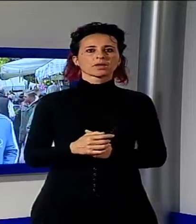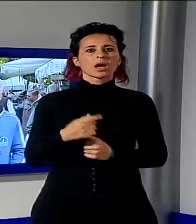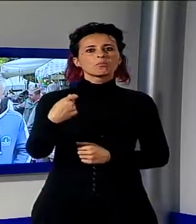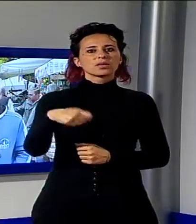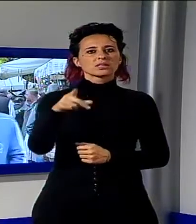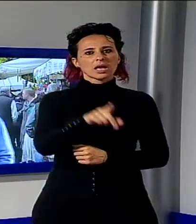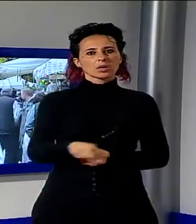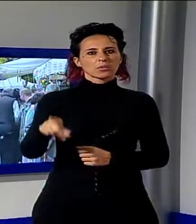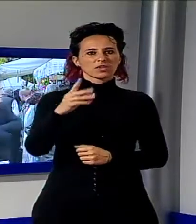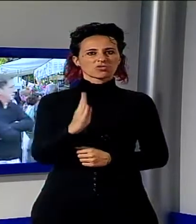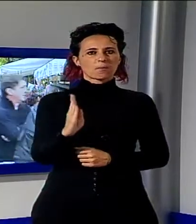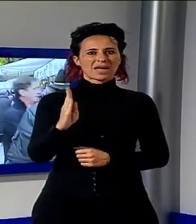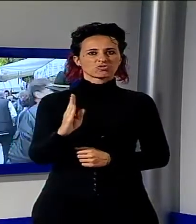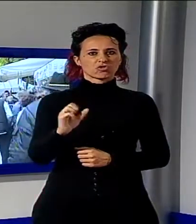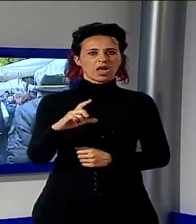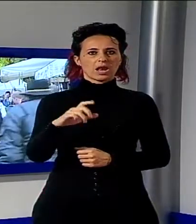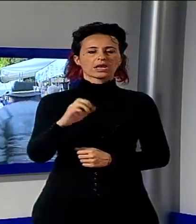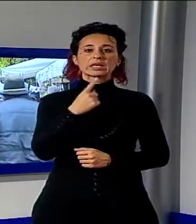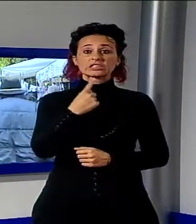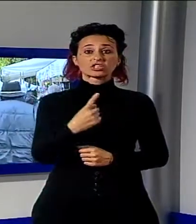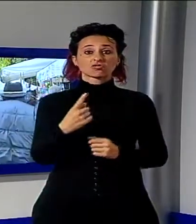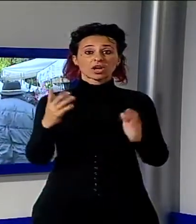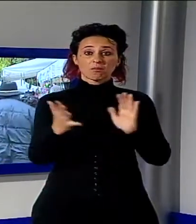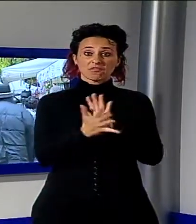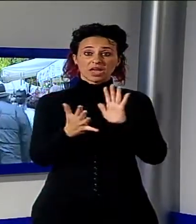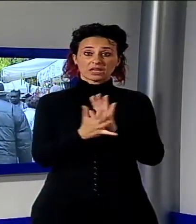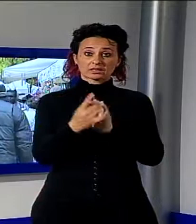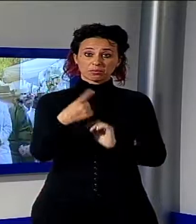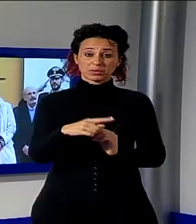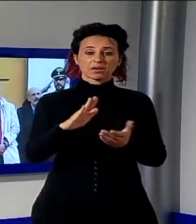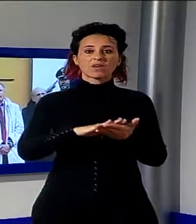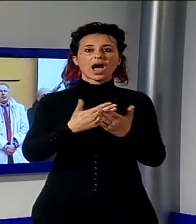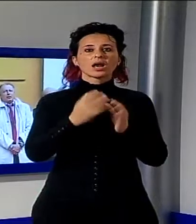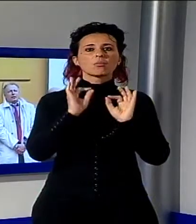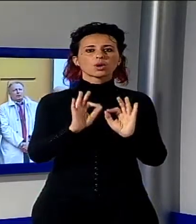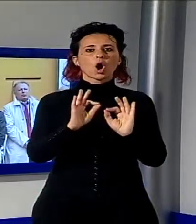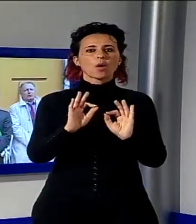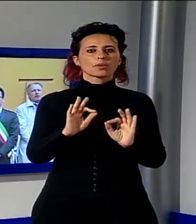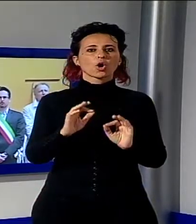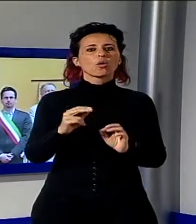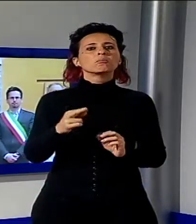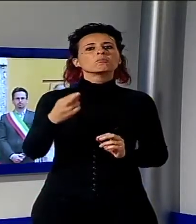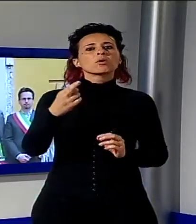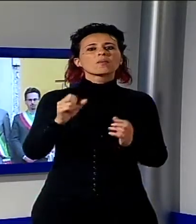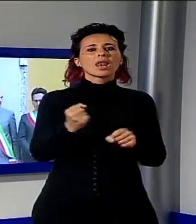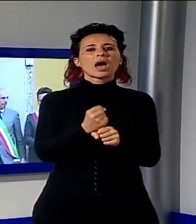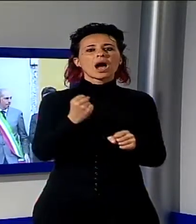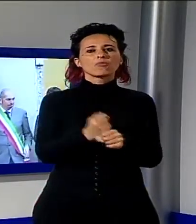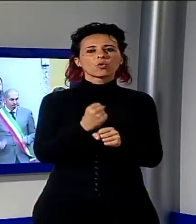questa manifestazione incarna il vero spirito della festa del lavoro. Una festa fatta dai cittadini, dagli imprenditori e dalle istituzioni,